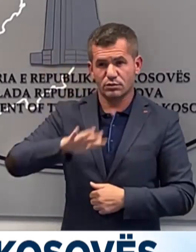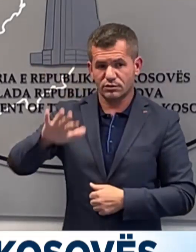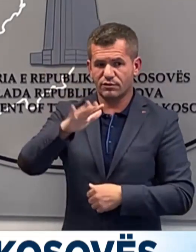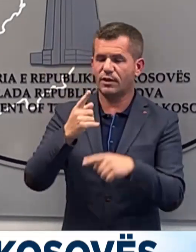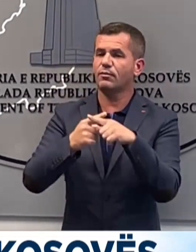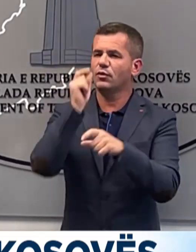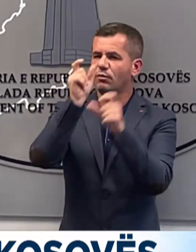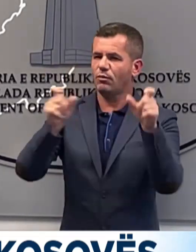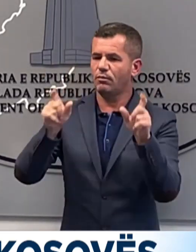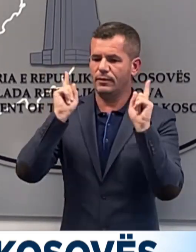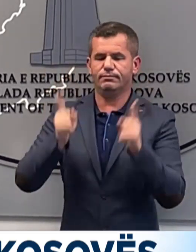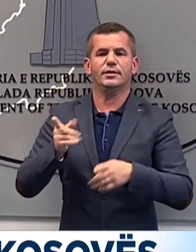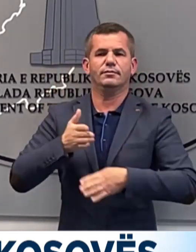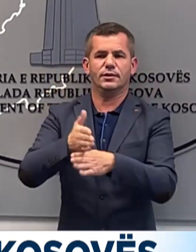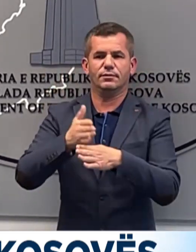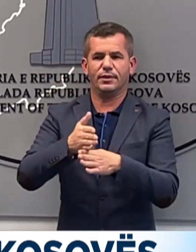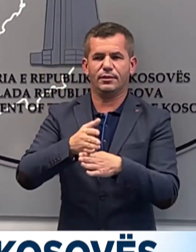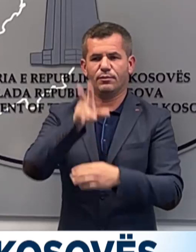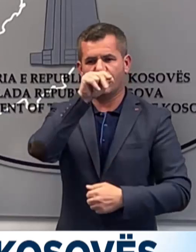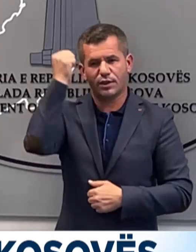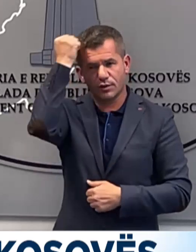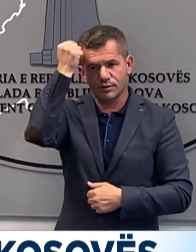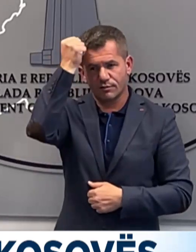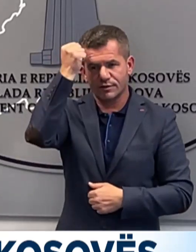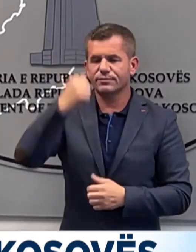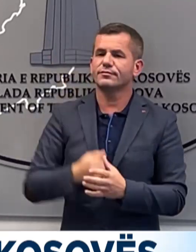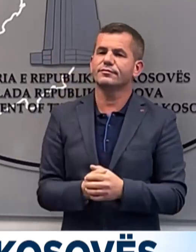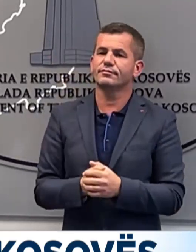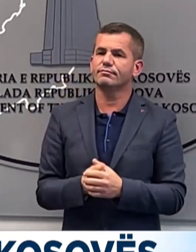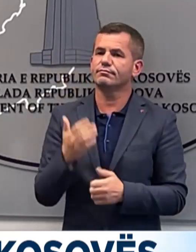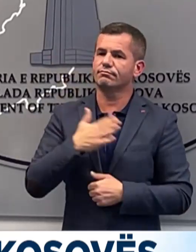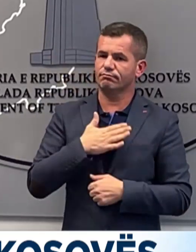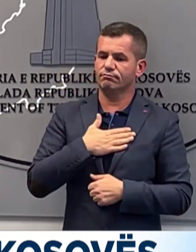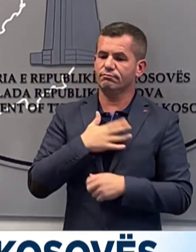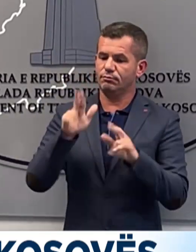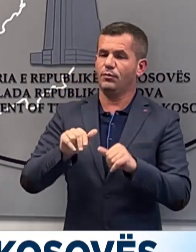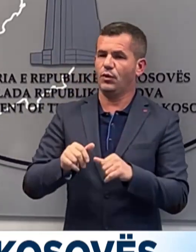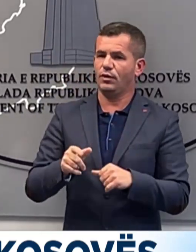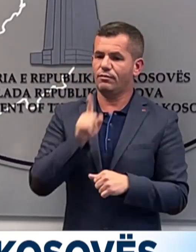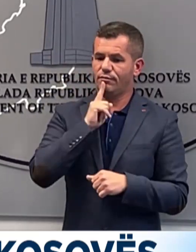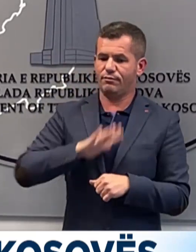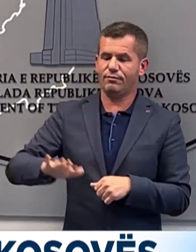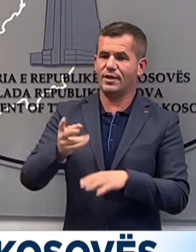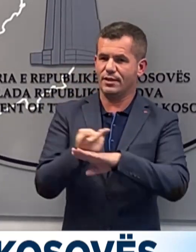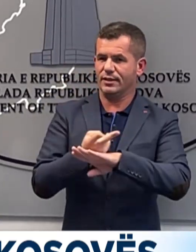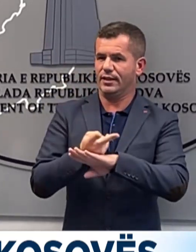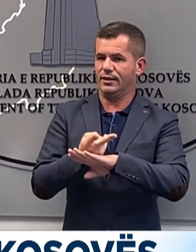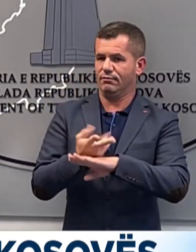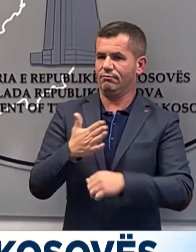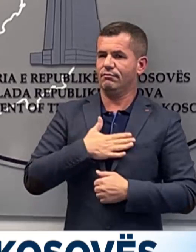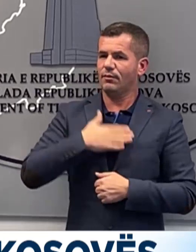populli duhet të mbështesin policinë e Kosovës. Ne të gjithë jemi të Republikës e për shtetin ton,